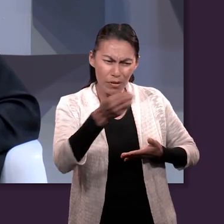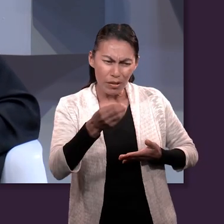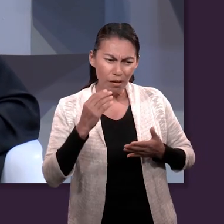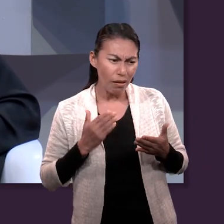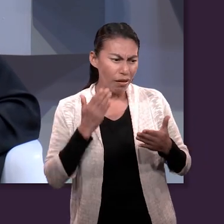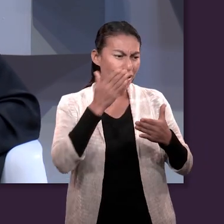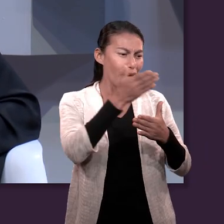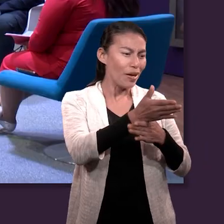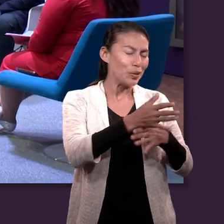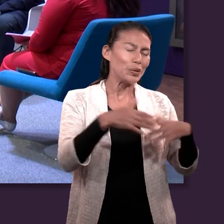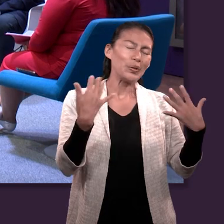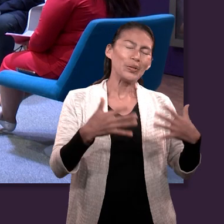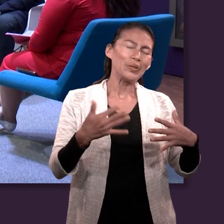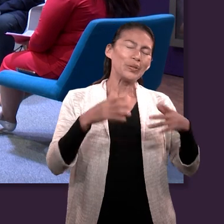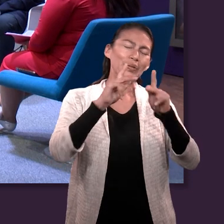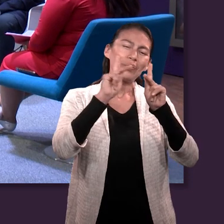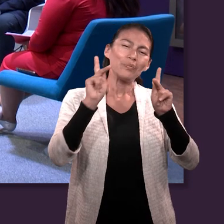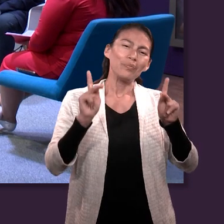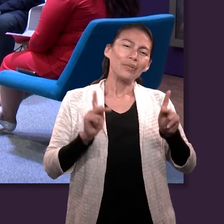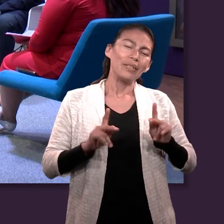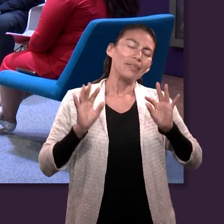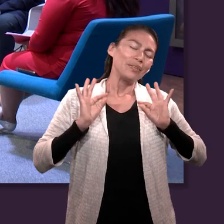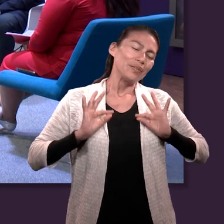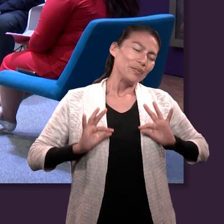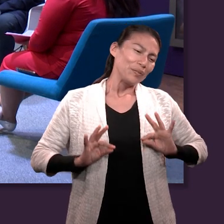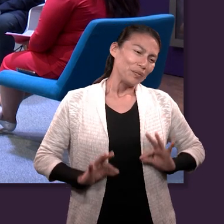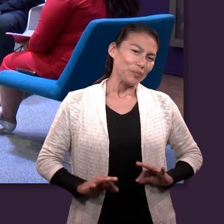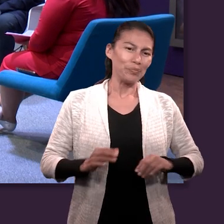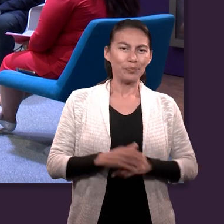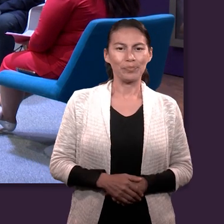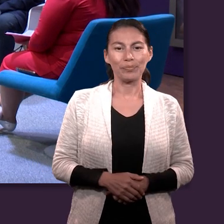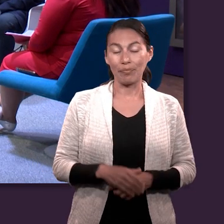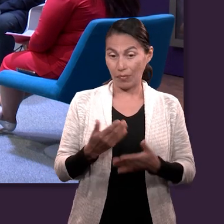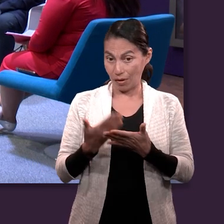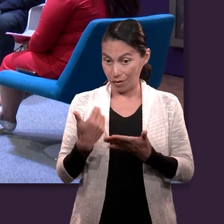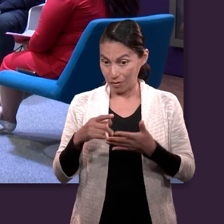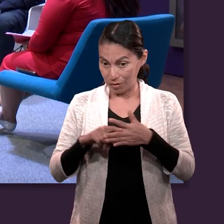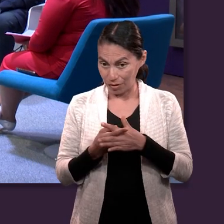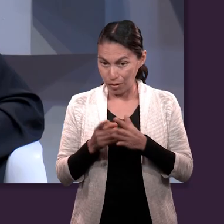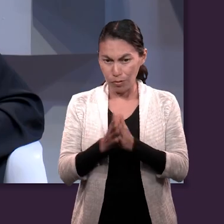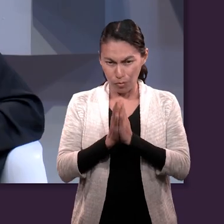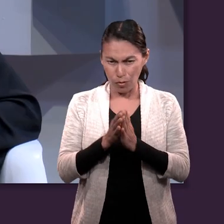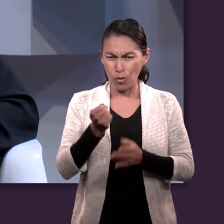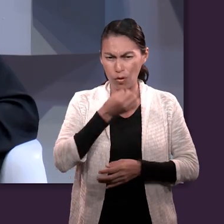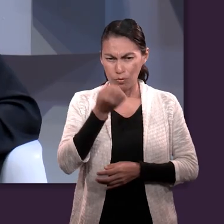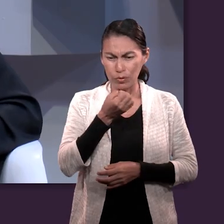mucha paz. Y bueno, antes de introducir esta lección, ¿les parece si oramos? Uriel, ¿nos ayudas? Sí, claro. Vamos a orar.